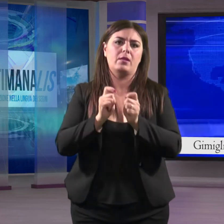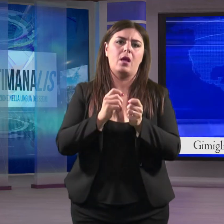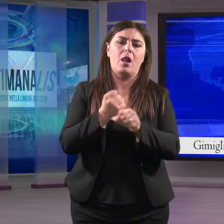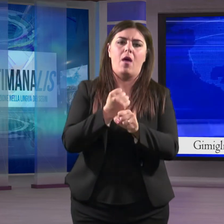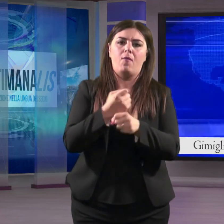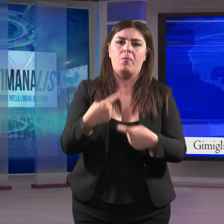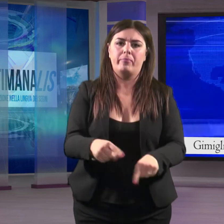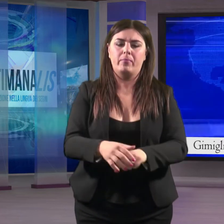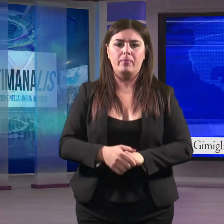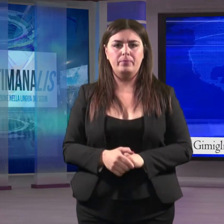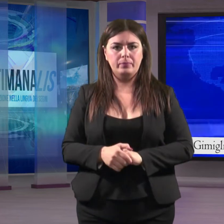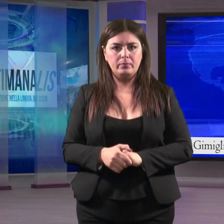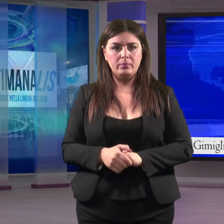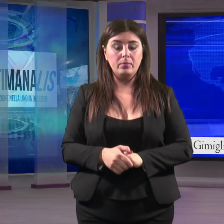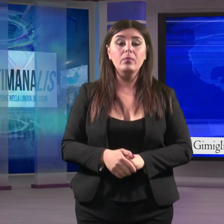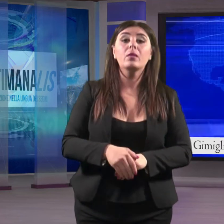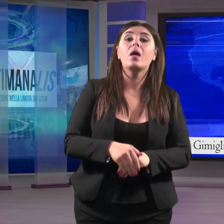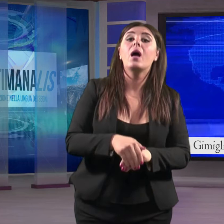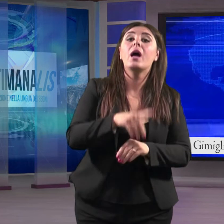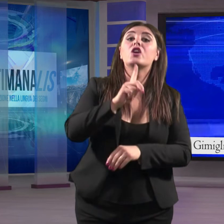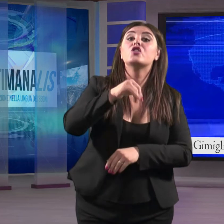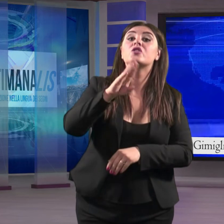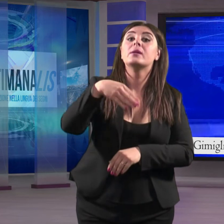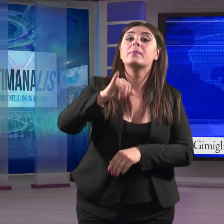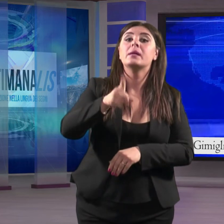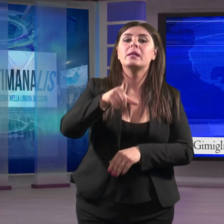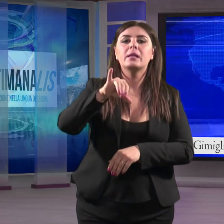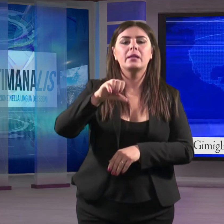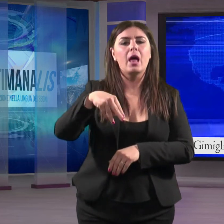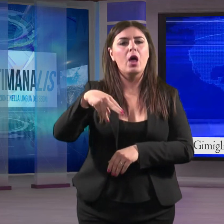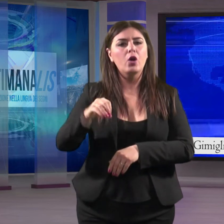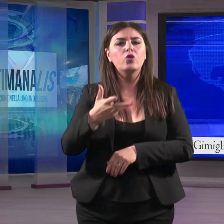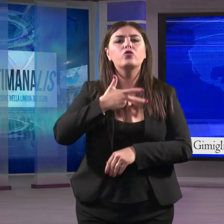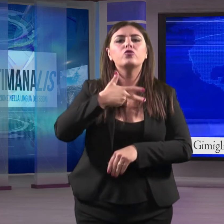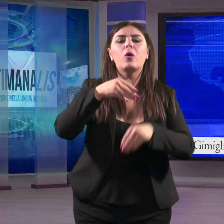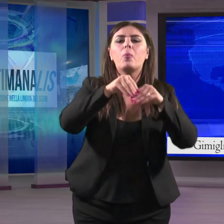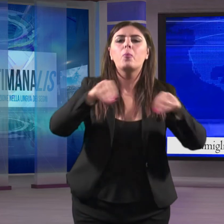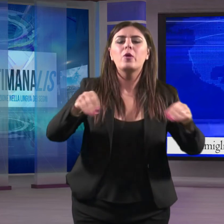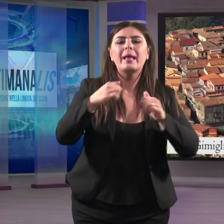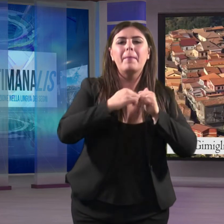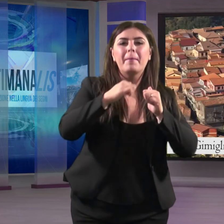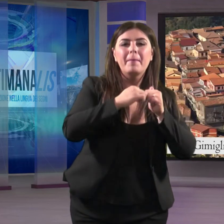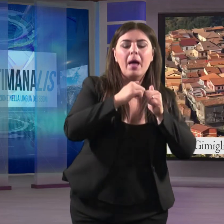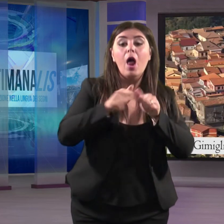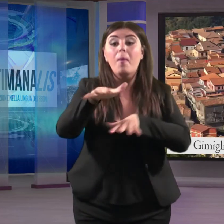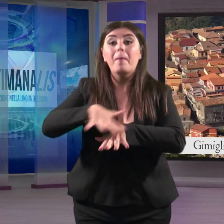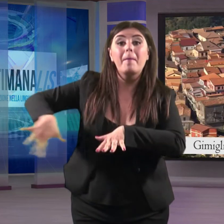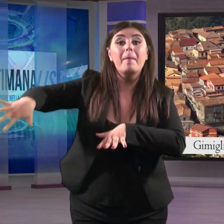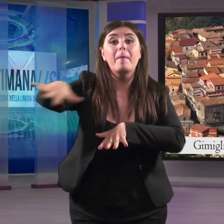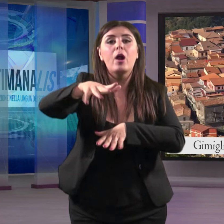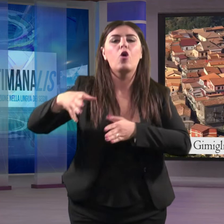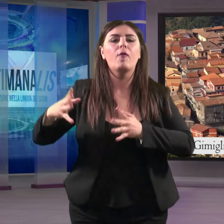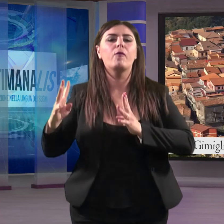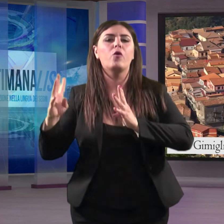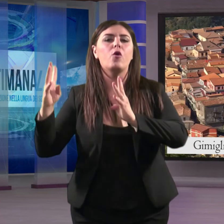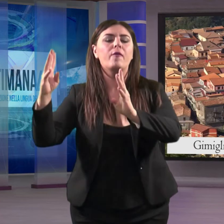A Gimigliano sorgerà il Museo della Pietra e il Parco Fluviale del Corace. Il primo